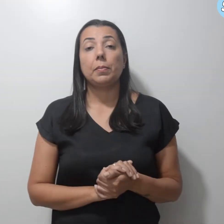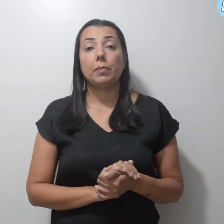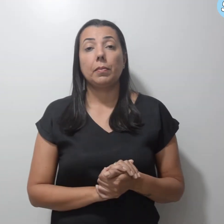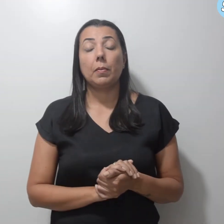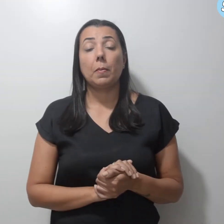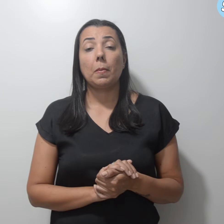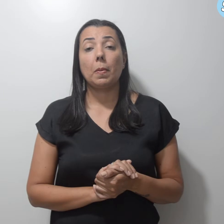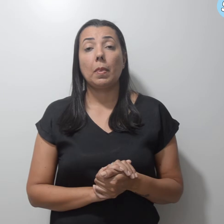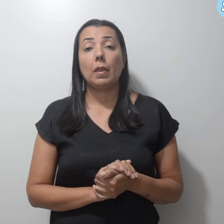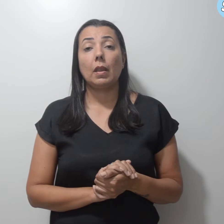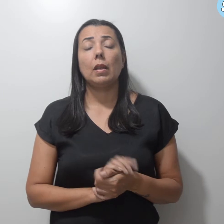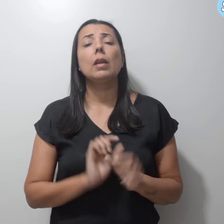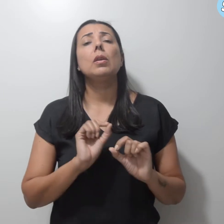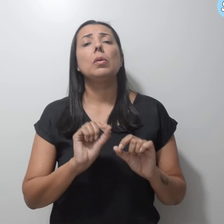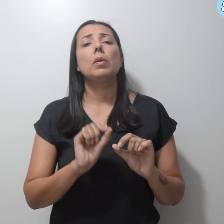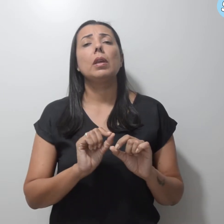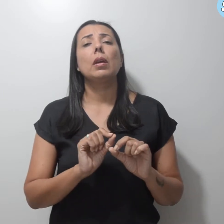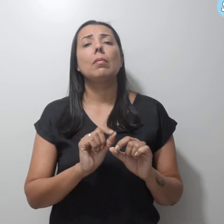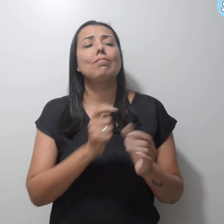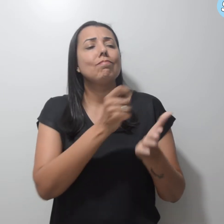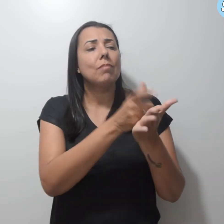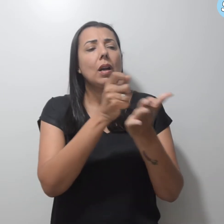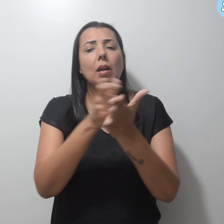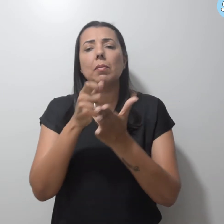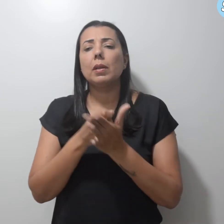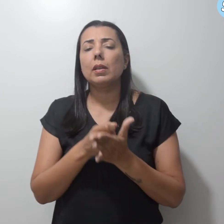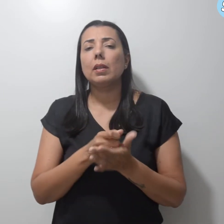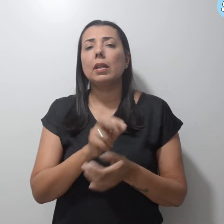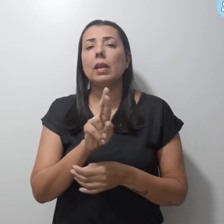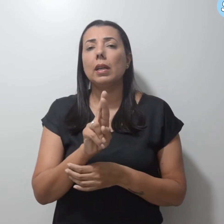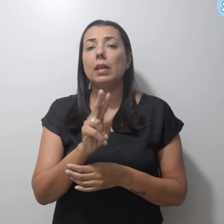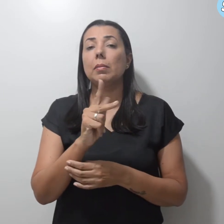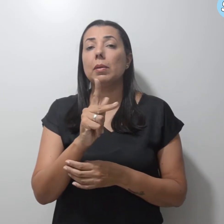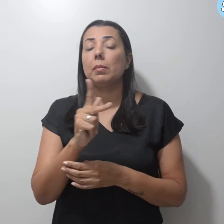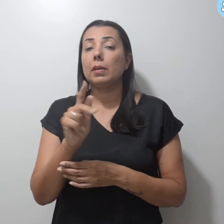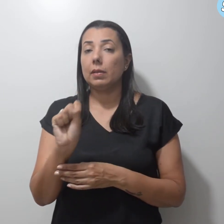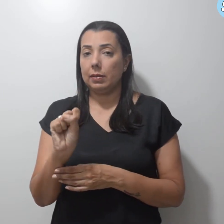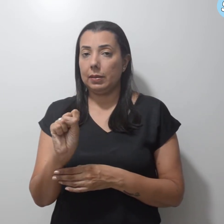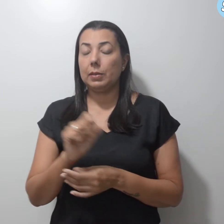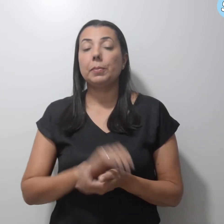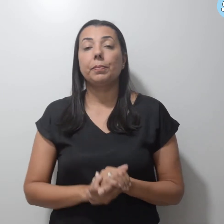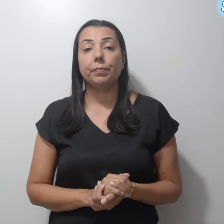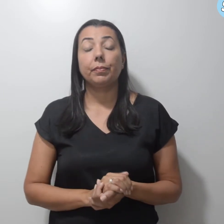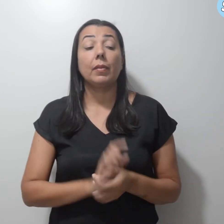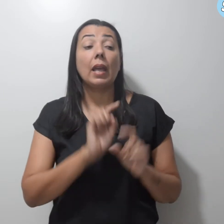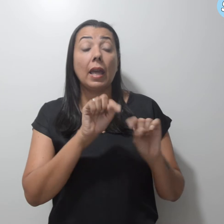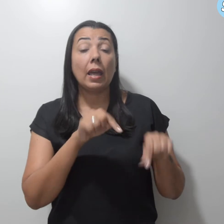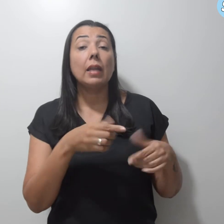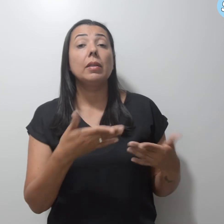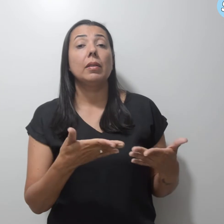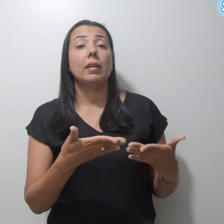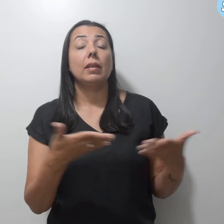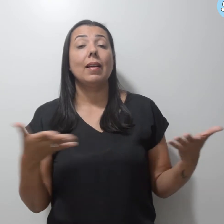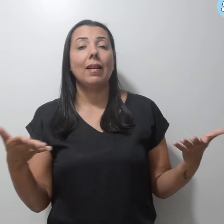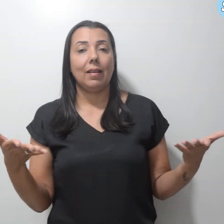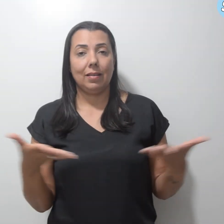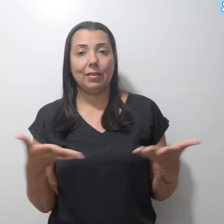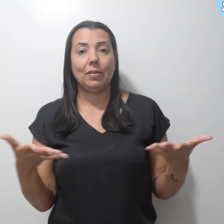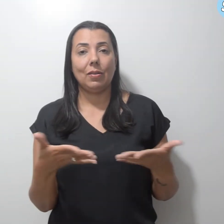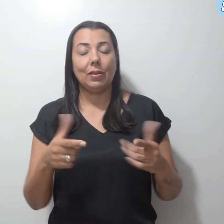afeta o financiamento do RPPS. Essa é a situação que enfrentamos